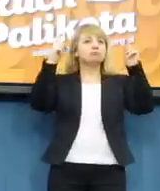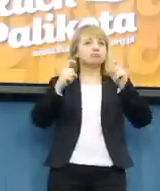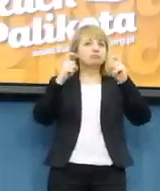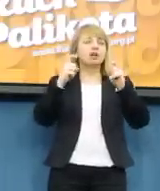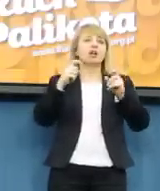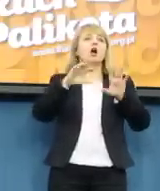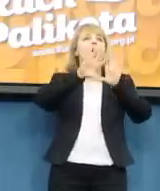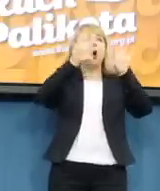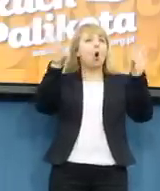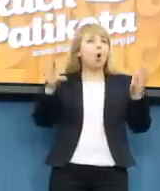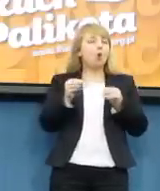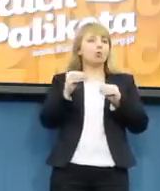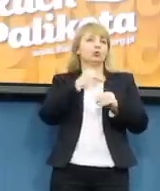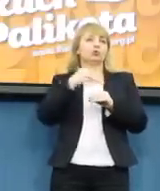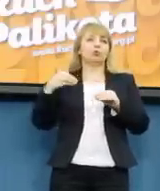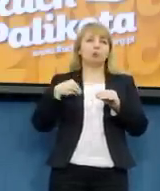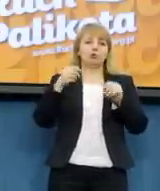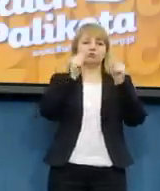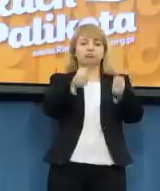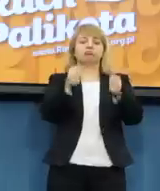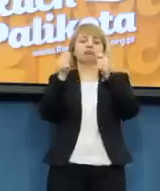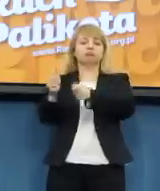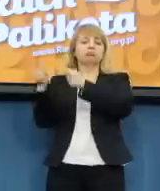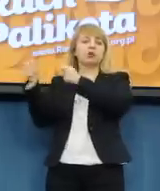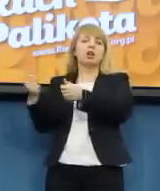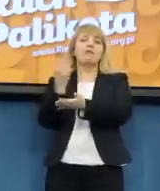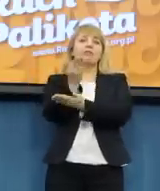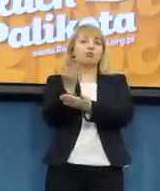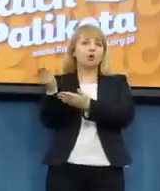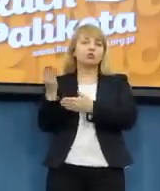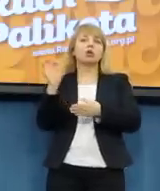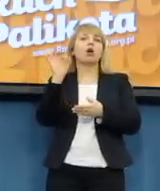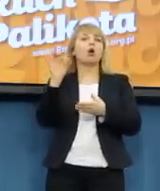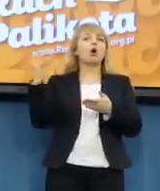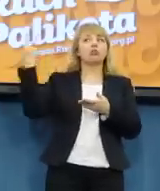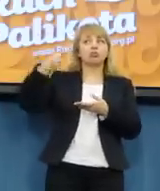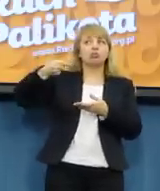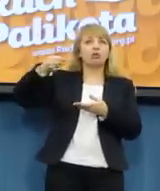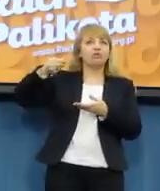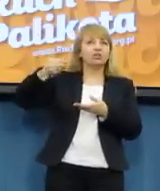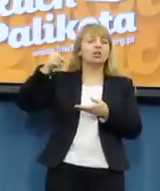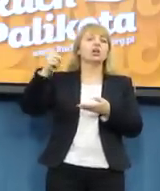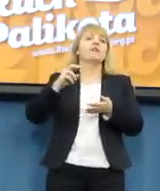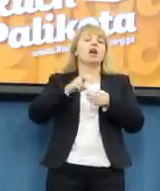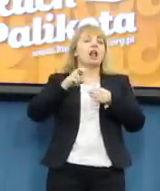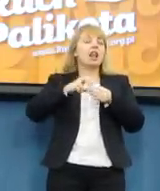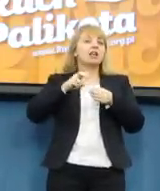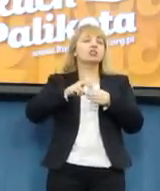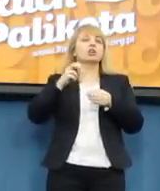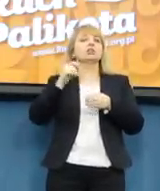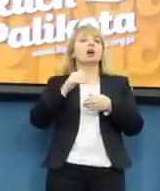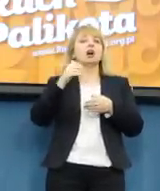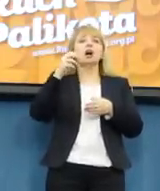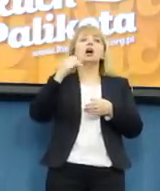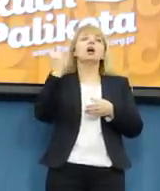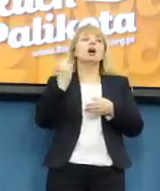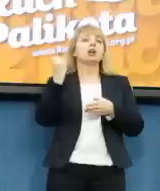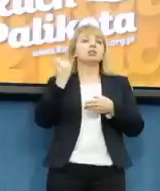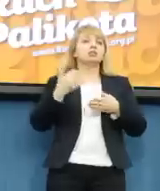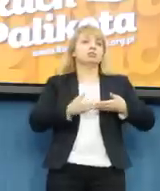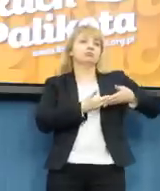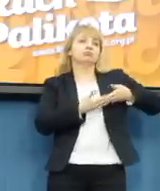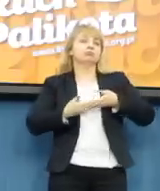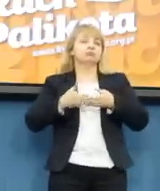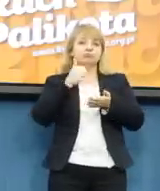akcję składania wniosków do samorządów o dofinansowanie leczenia niepłowności dwoma metodami. Metodą